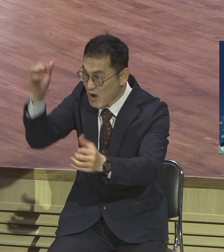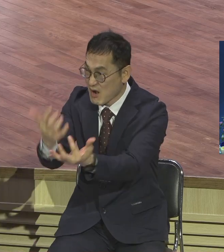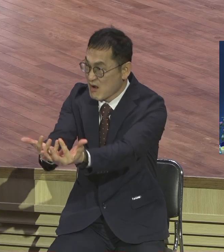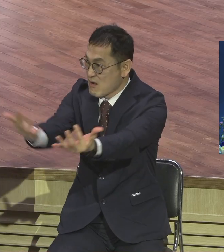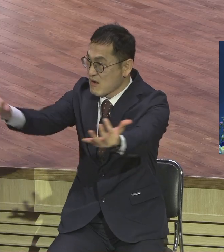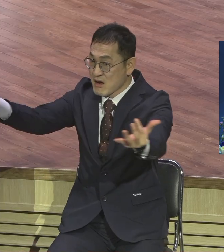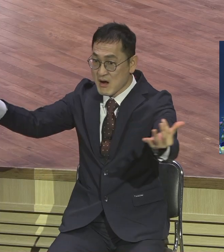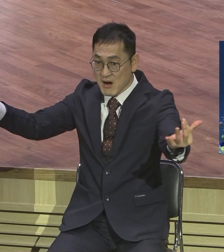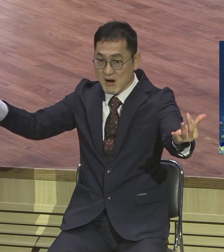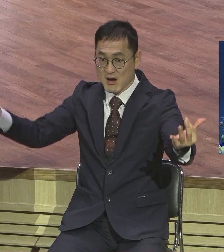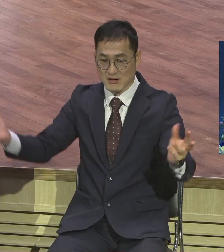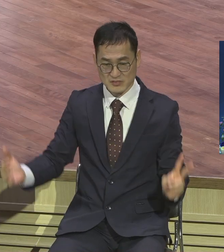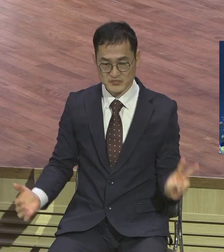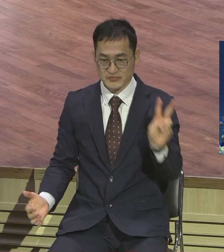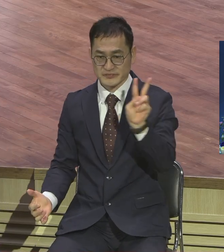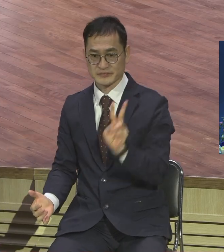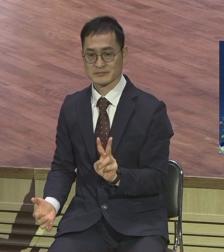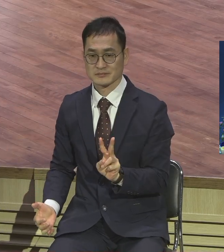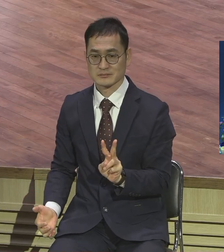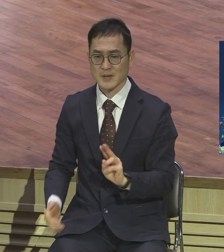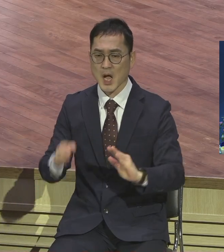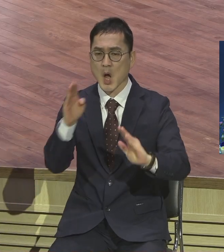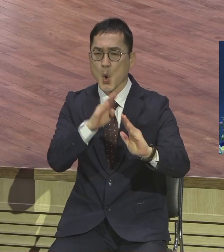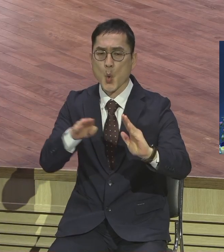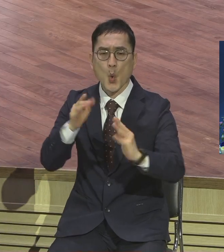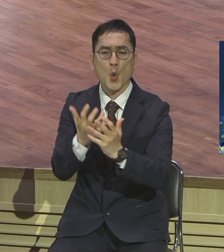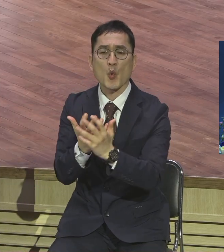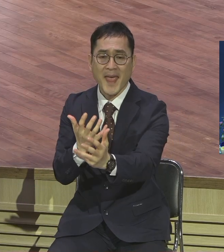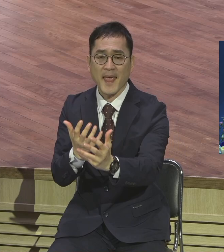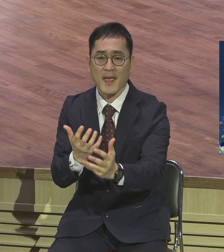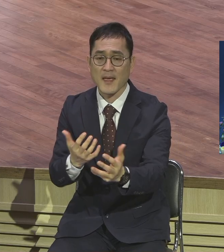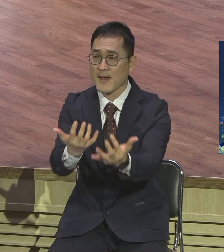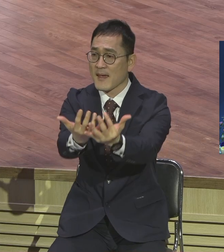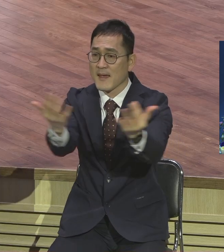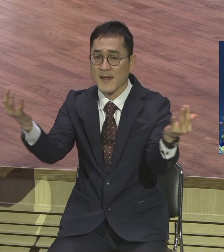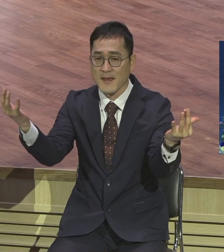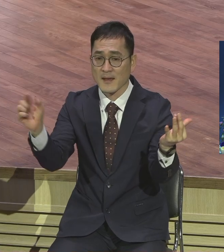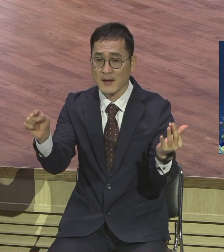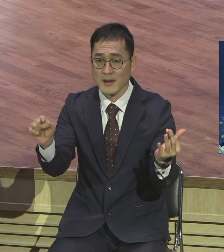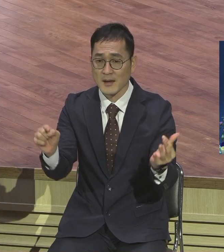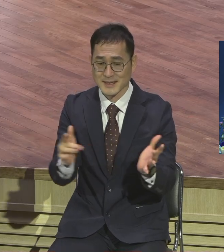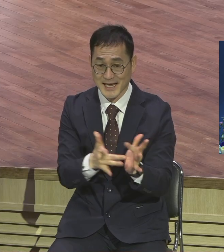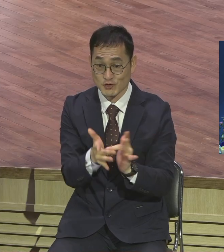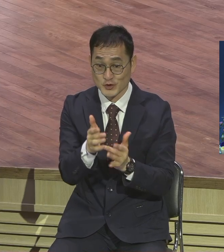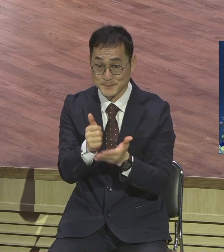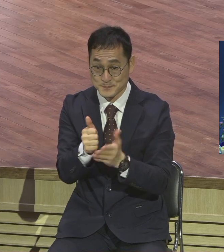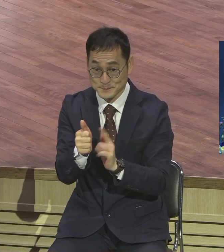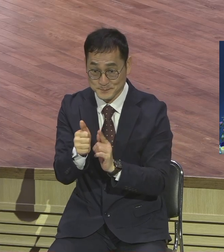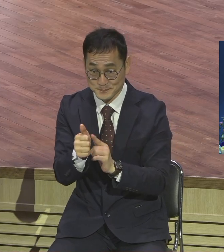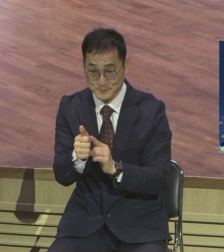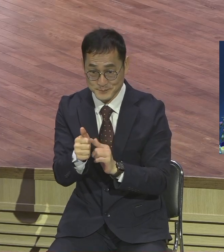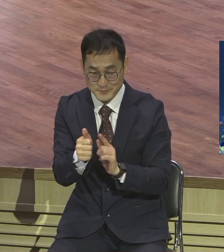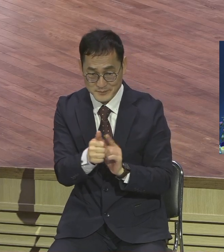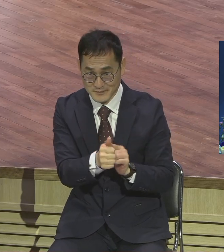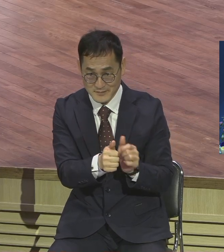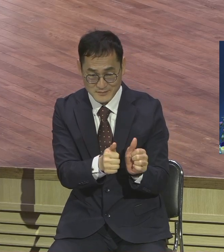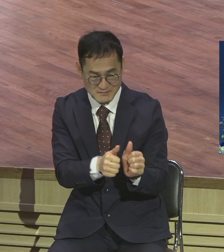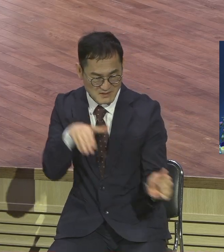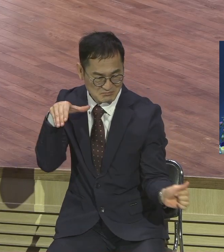그 엄청난 공예입니다 그 공예는요 예수님을 신성 모독제로 사형성고 나란 그 공예예요 그